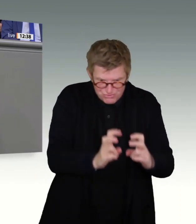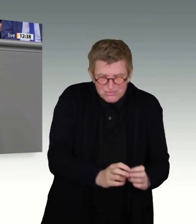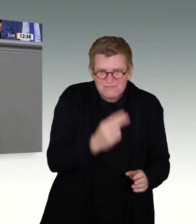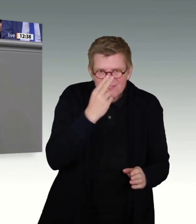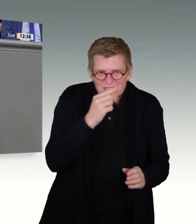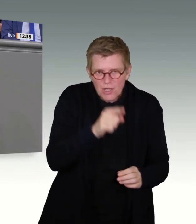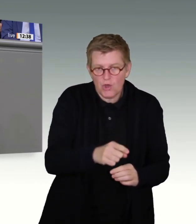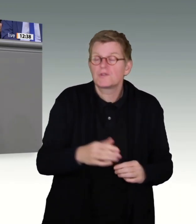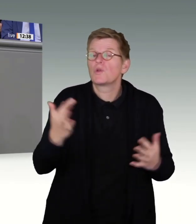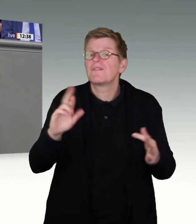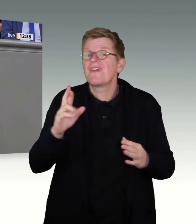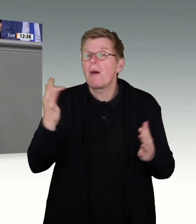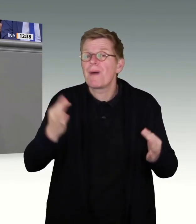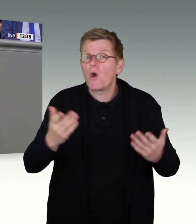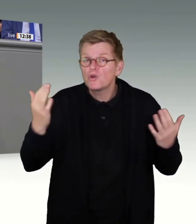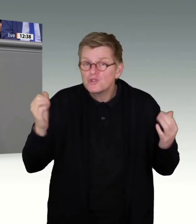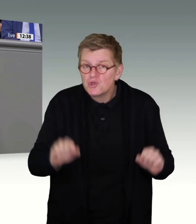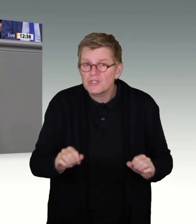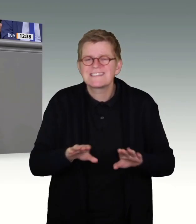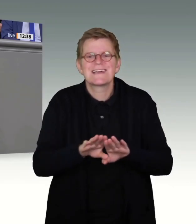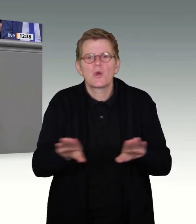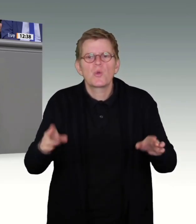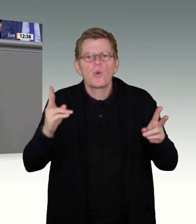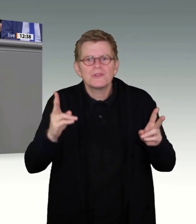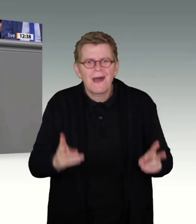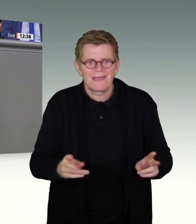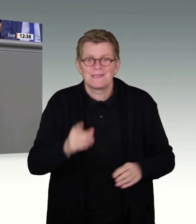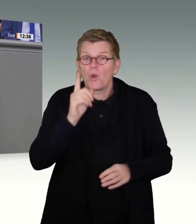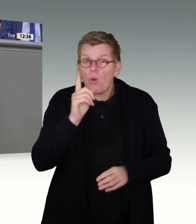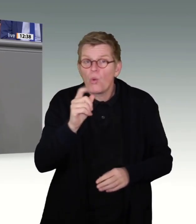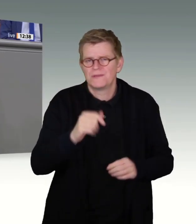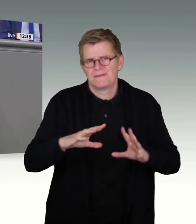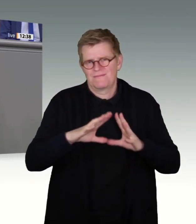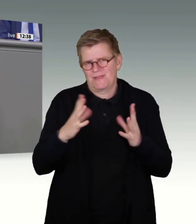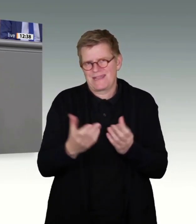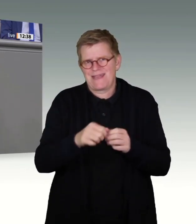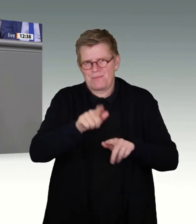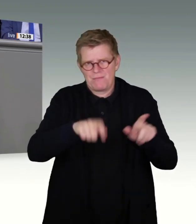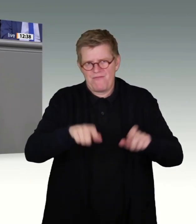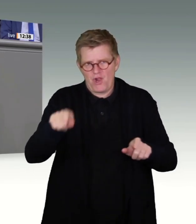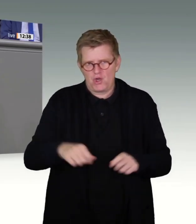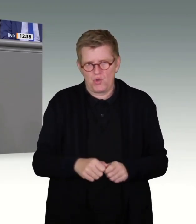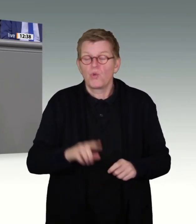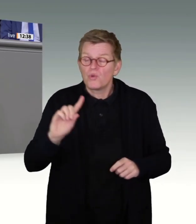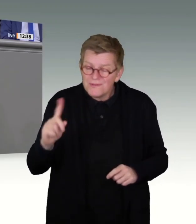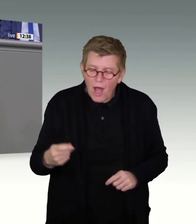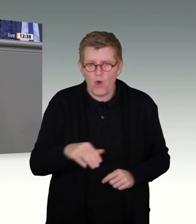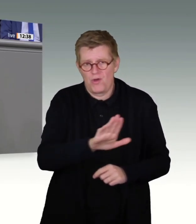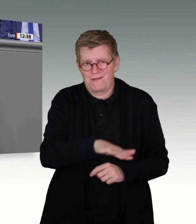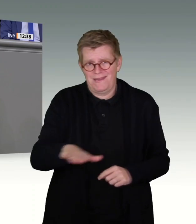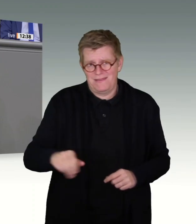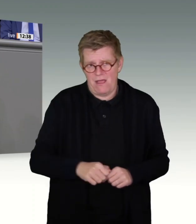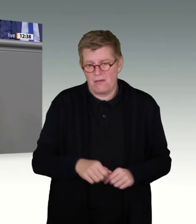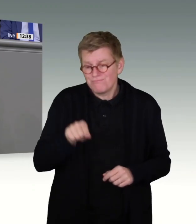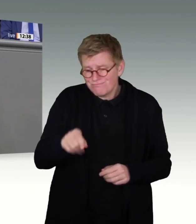Grundrechte der gesamten Bevölkerung ebenso wie die Grundrechte unserer Kinder, die es auch gibt, sehr geehrte Unionsfraktion.